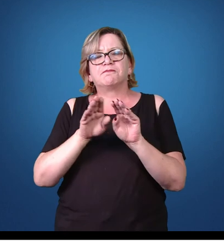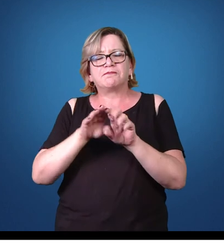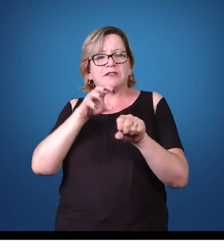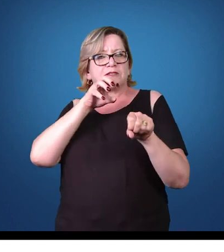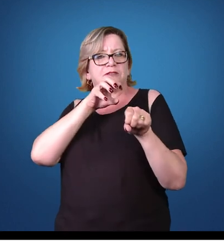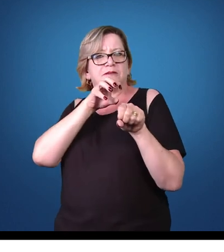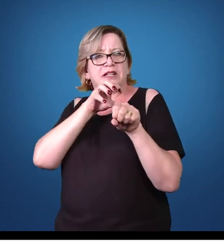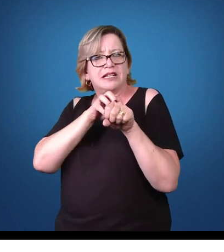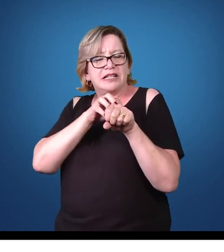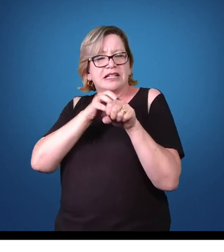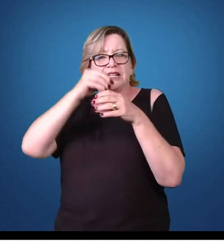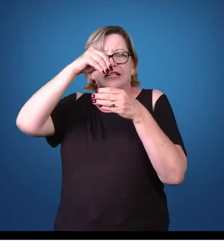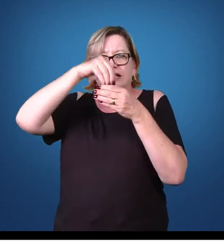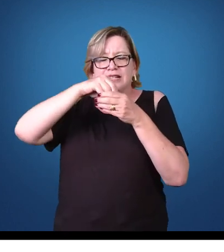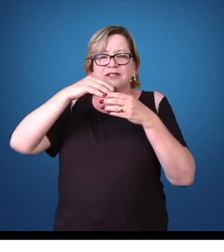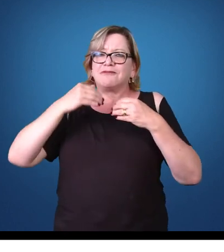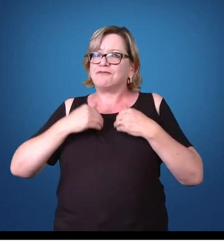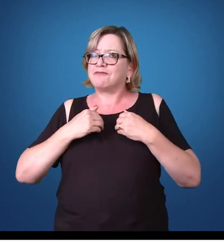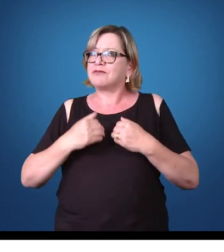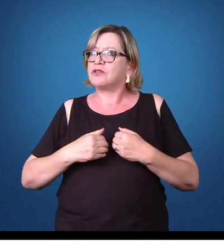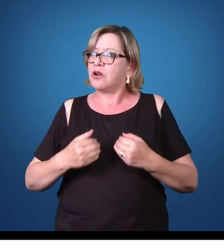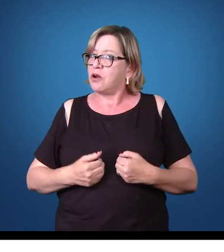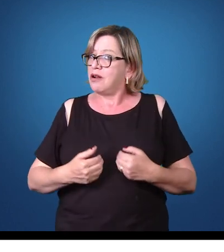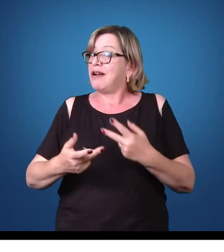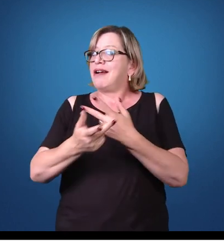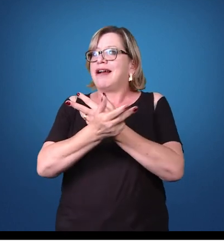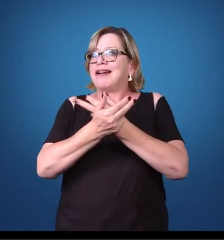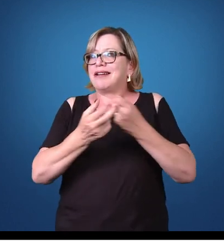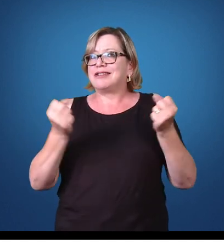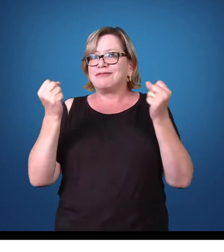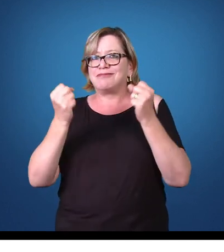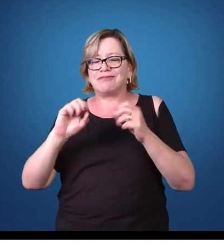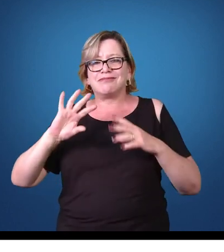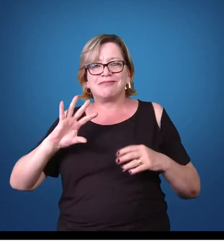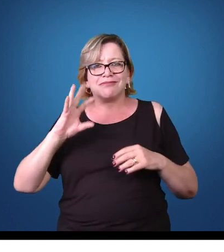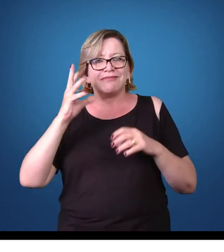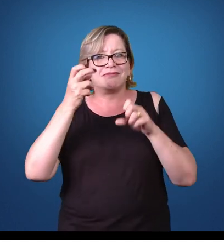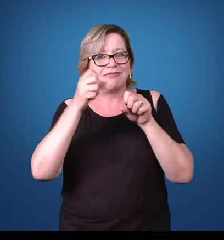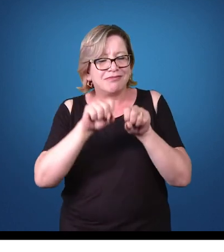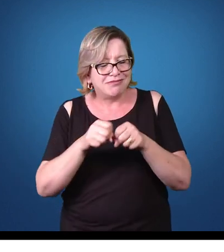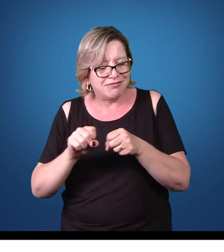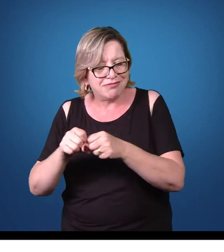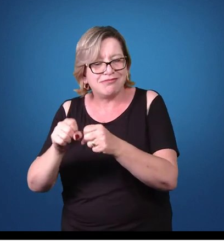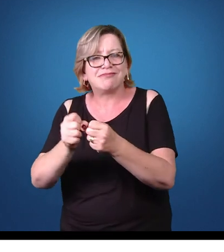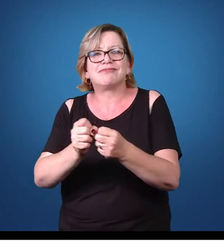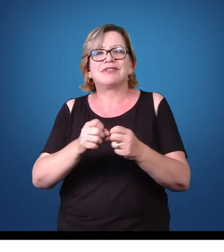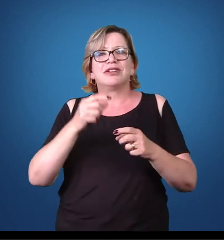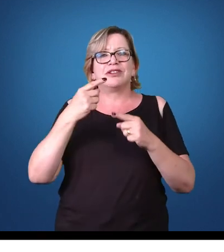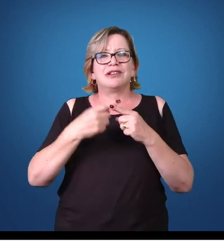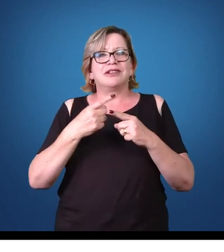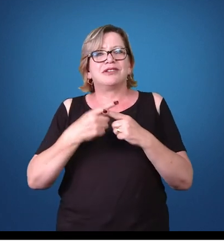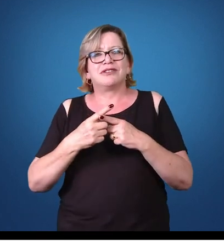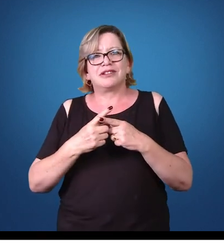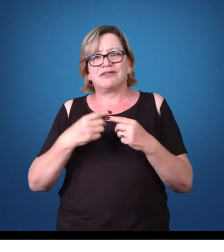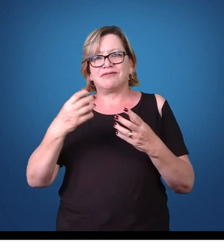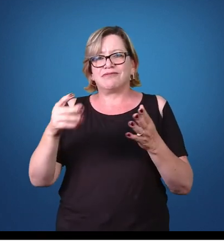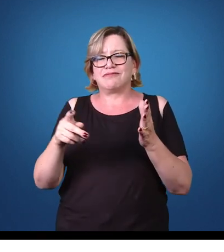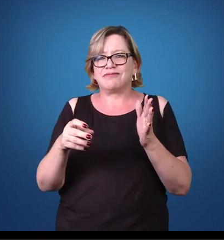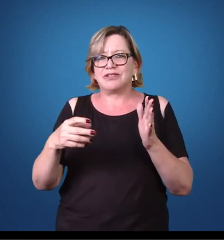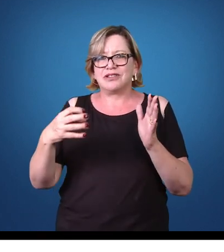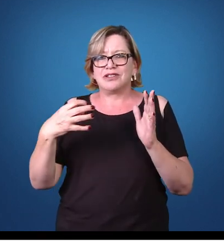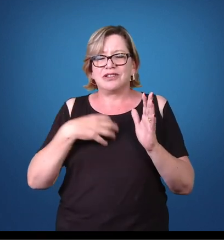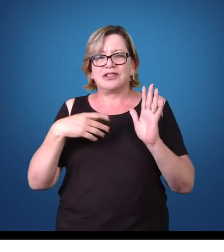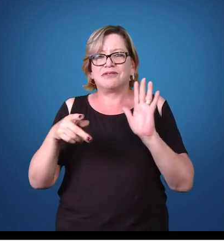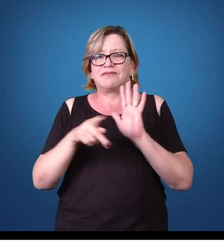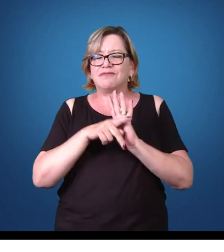parasita dentro do hospedeiro pode causar várias injúrias, várias lesões por conta de determinadas ações. A gente